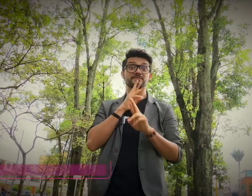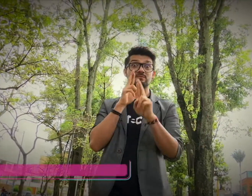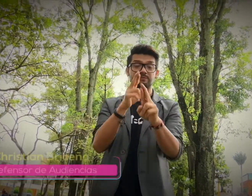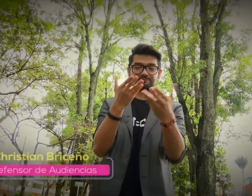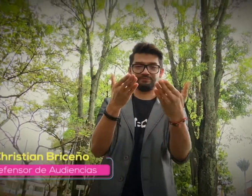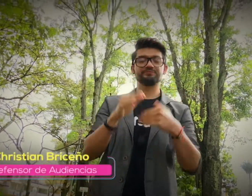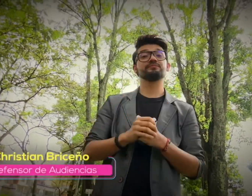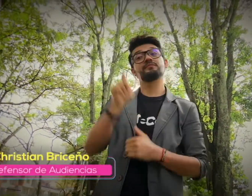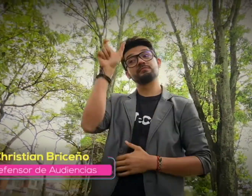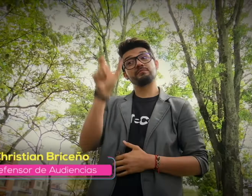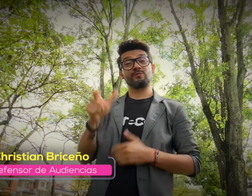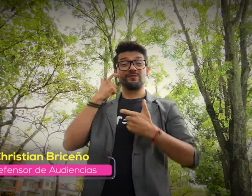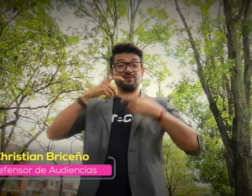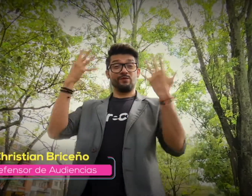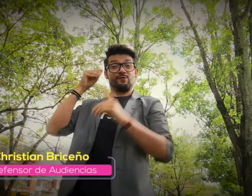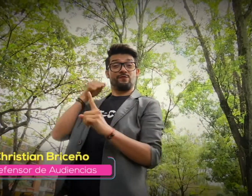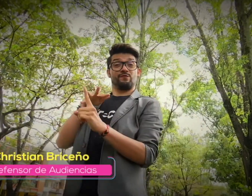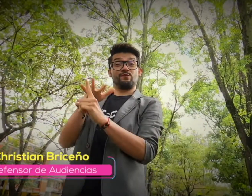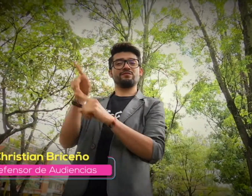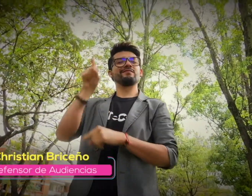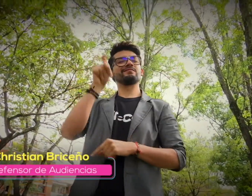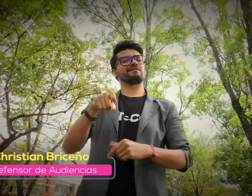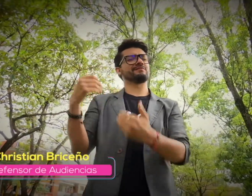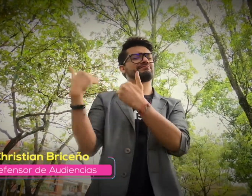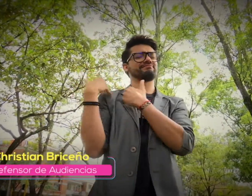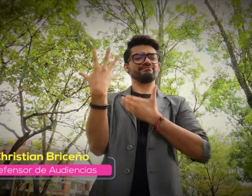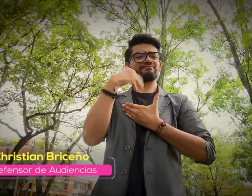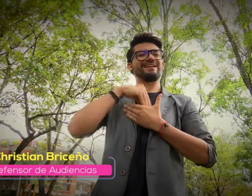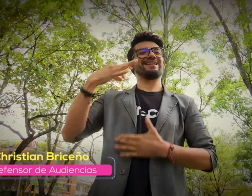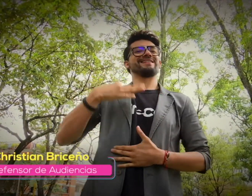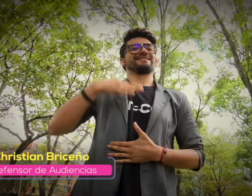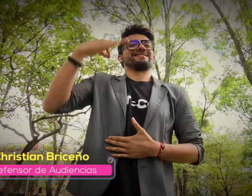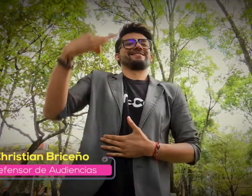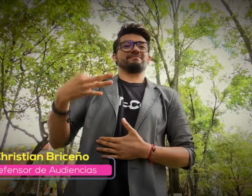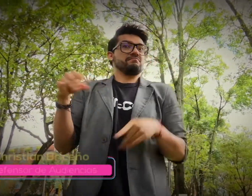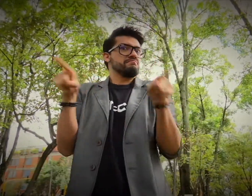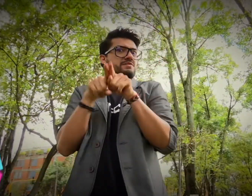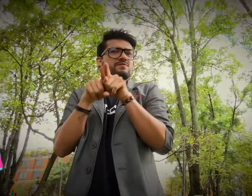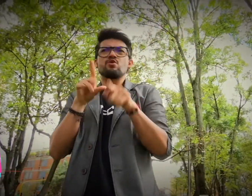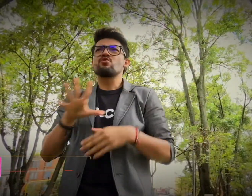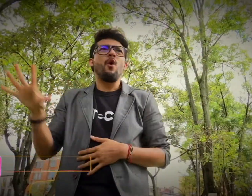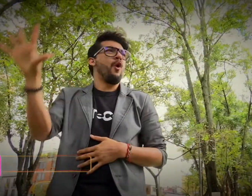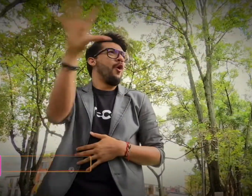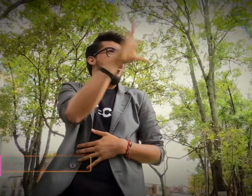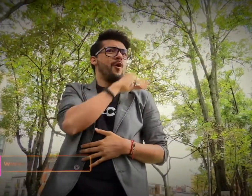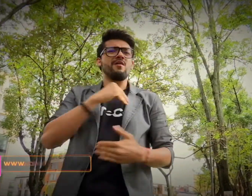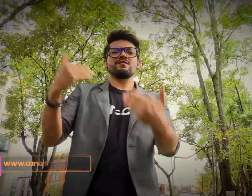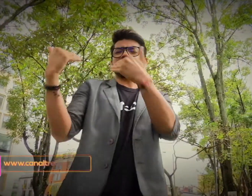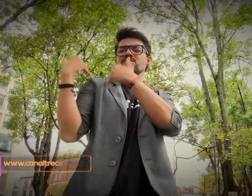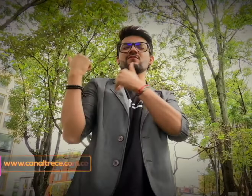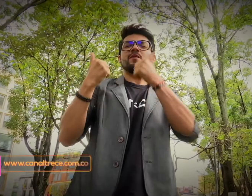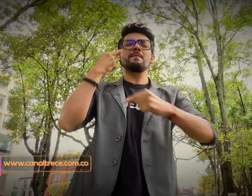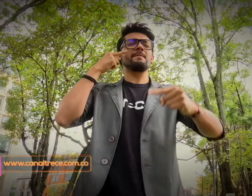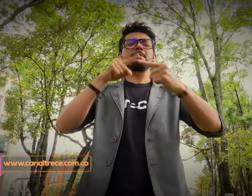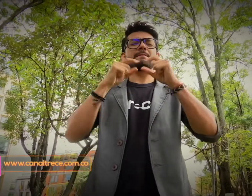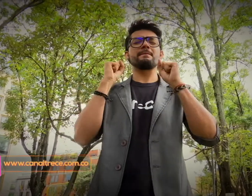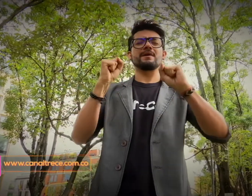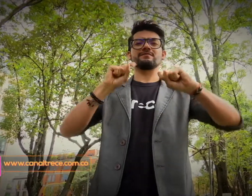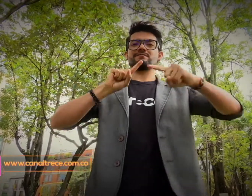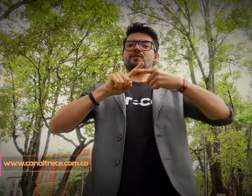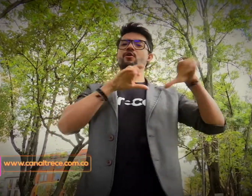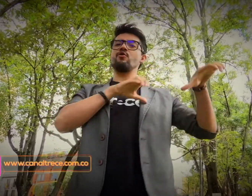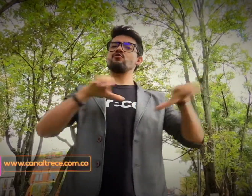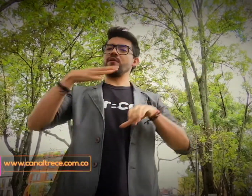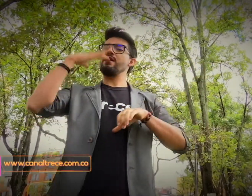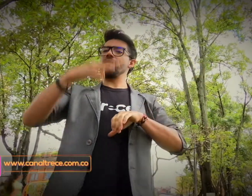Parece que la responsabilidad ética de un influenciador es la misma responsabilidad ética que debemos tener todos en nuestras